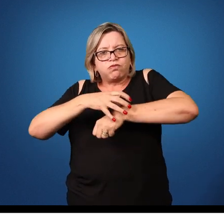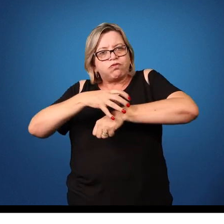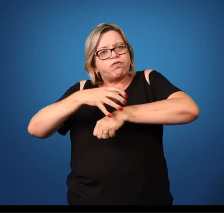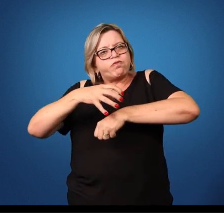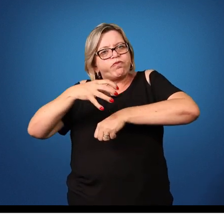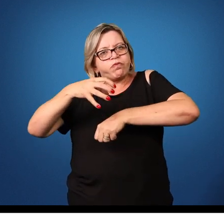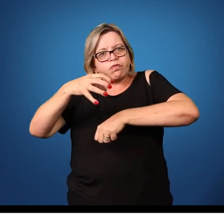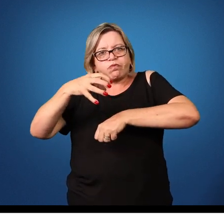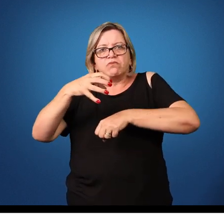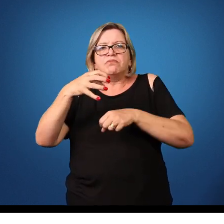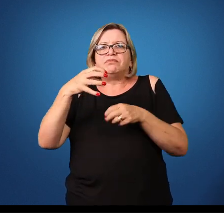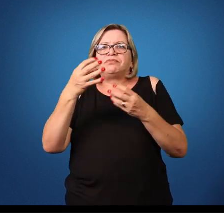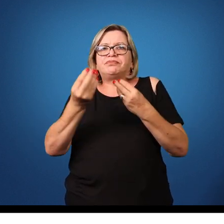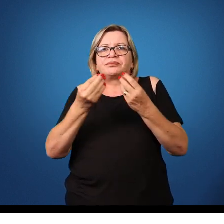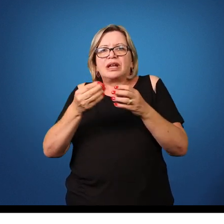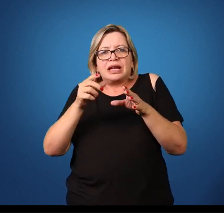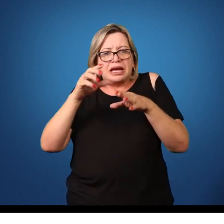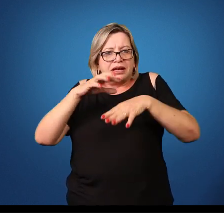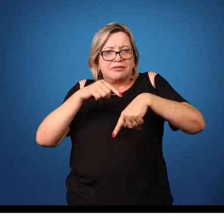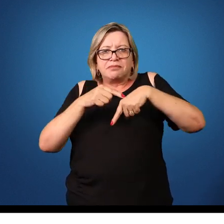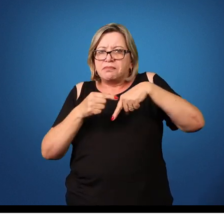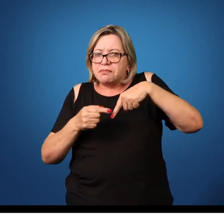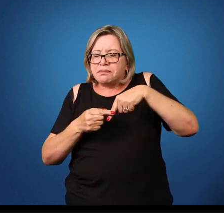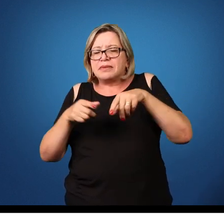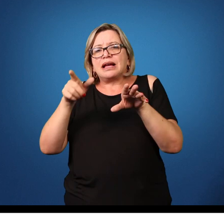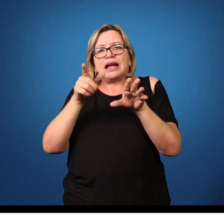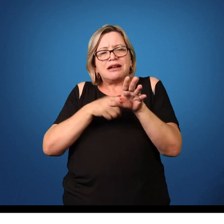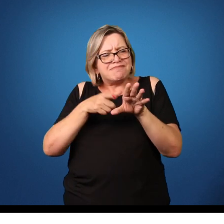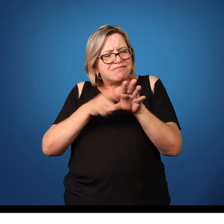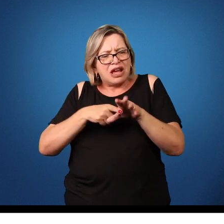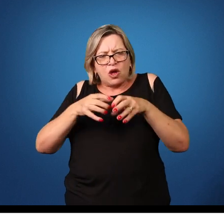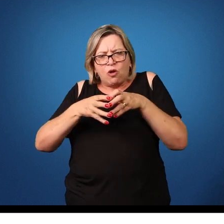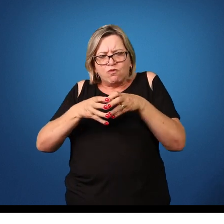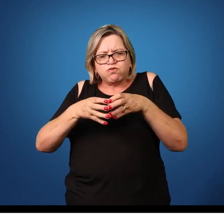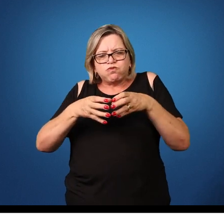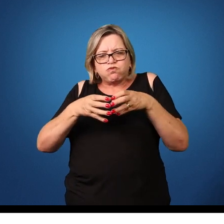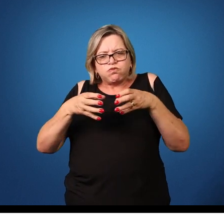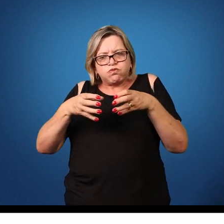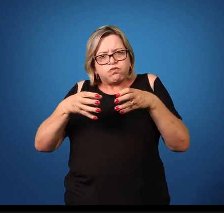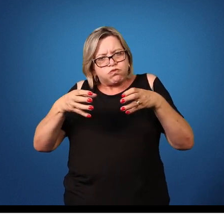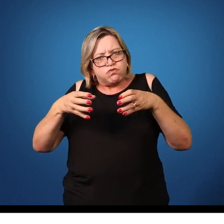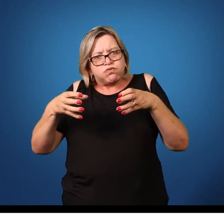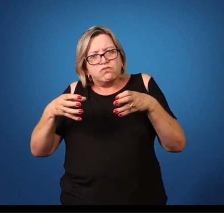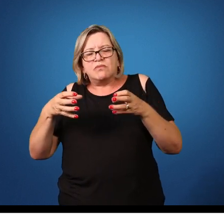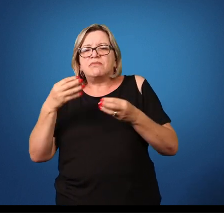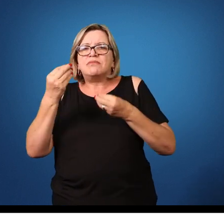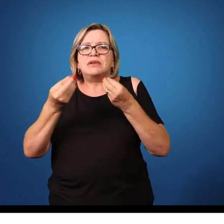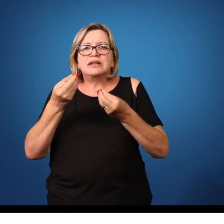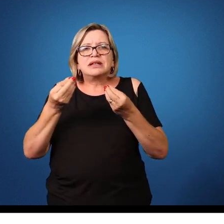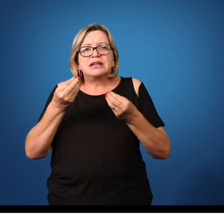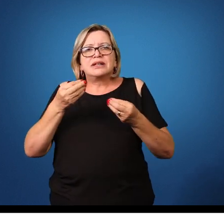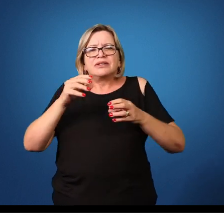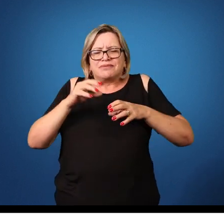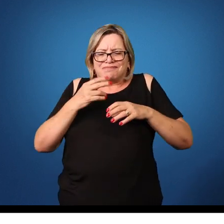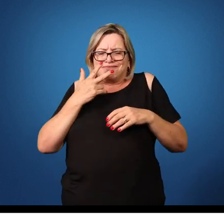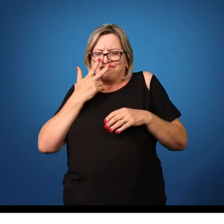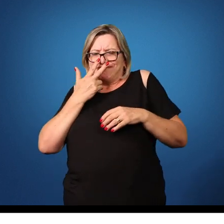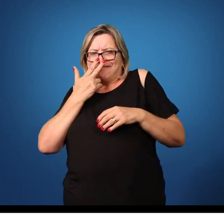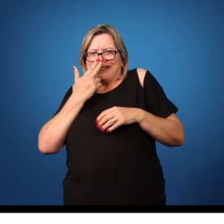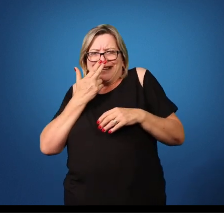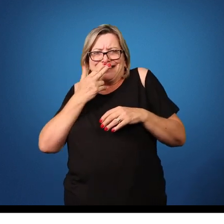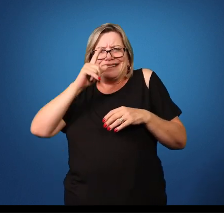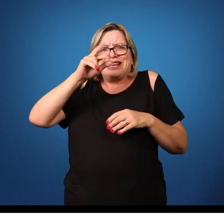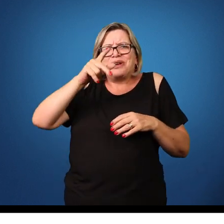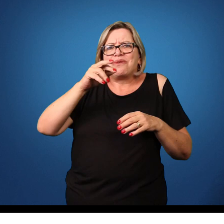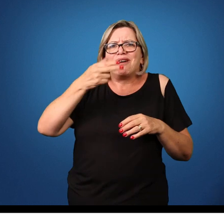das pernas da pessoa, dos pés da pessoa, vão caracterizando como, vão ficando com um aspecto de